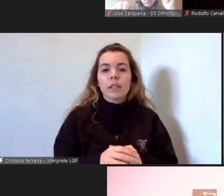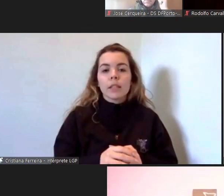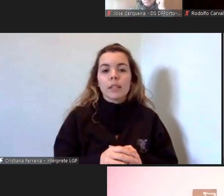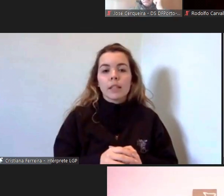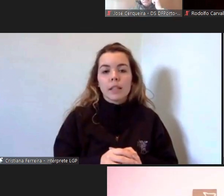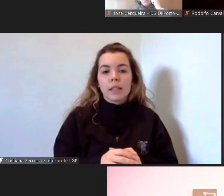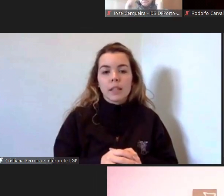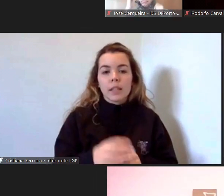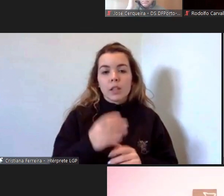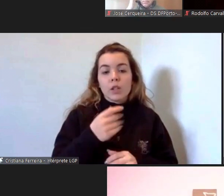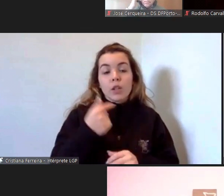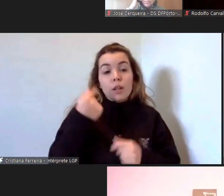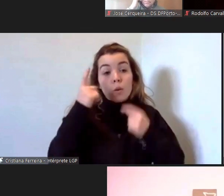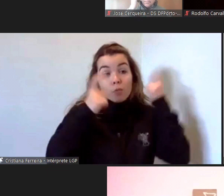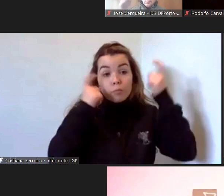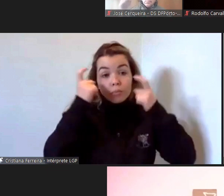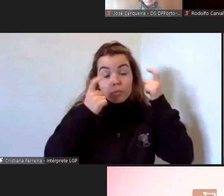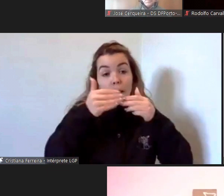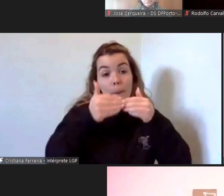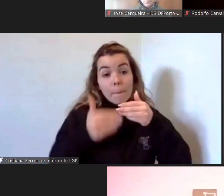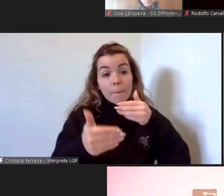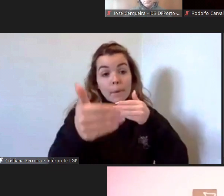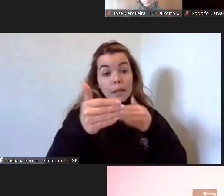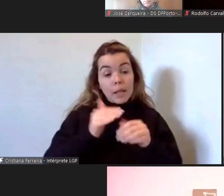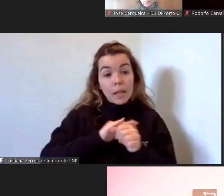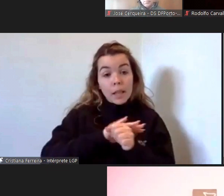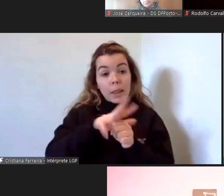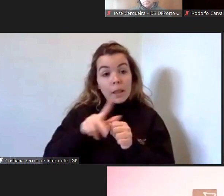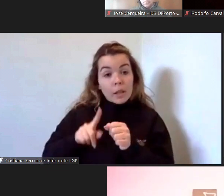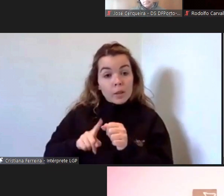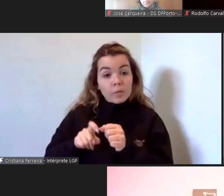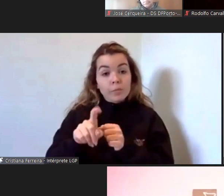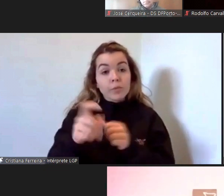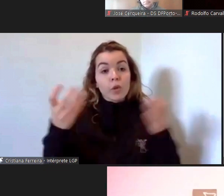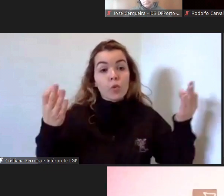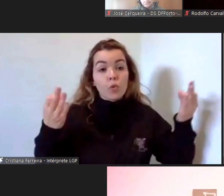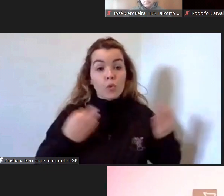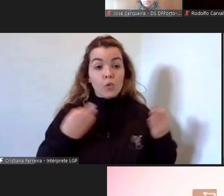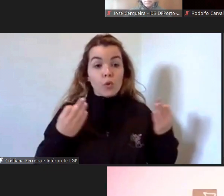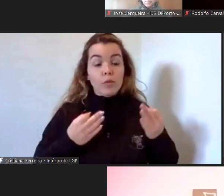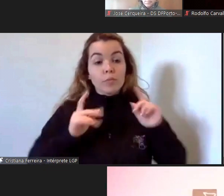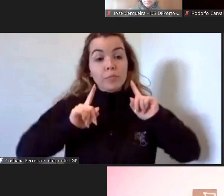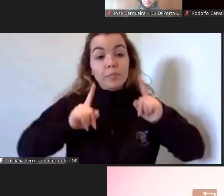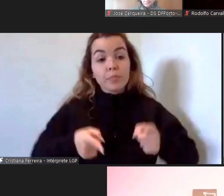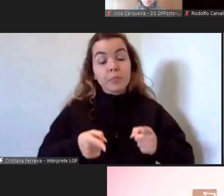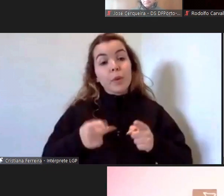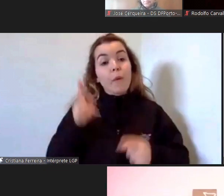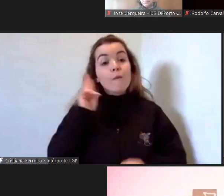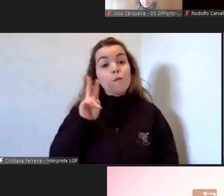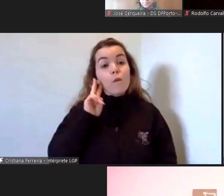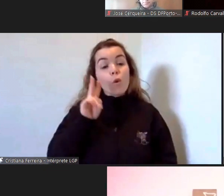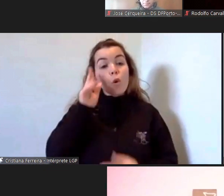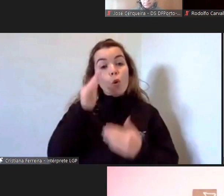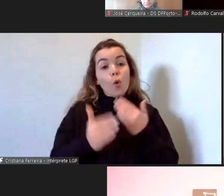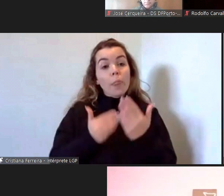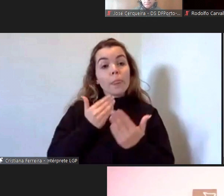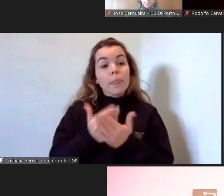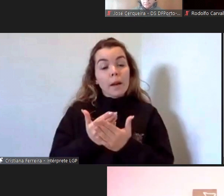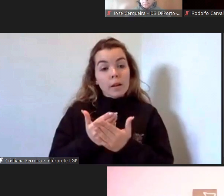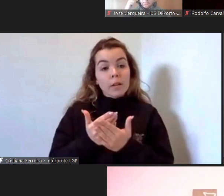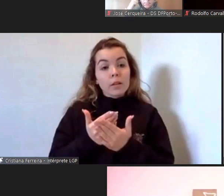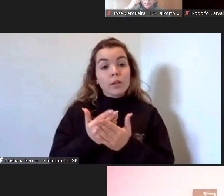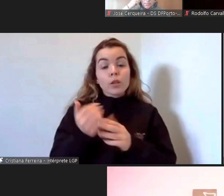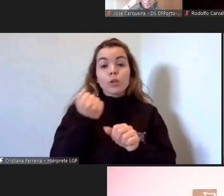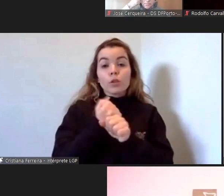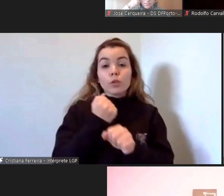uma reflexão que a partir da pandemia de facto começamos a valorizar realmente o papel